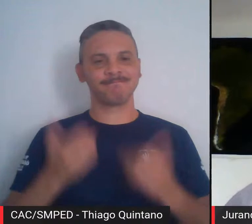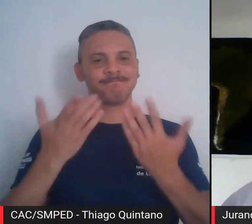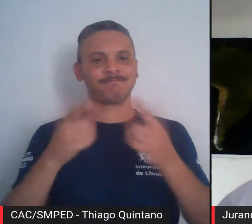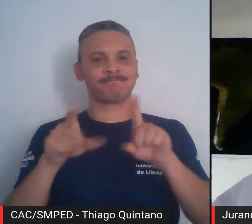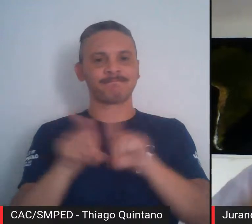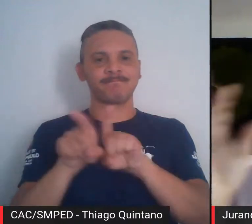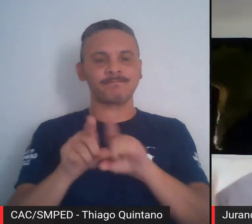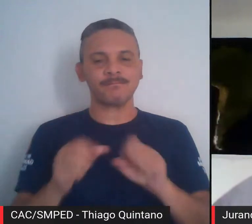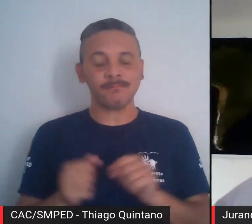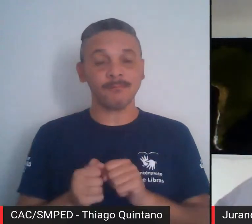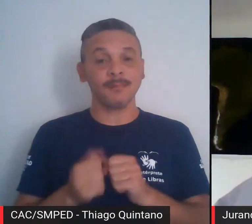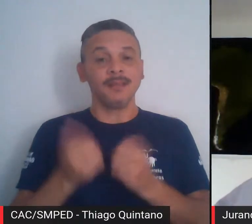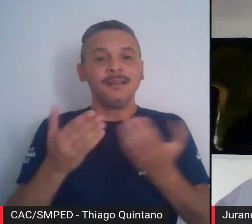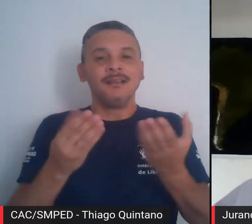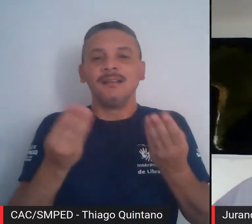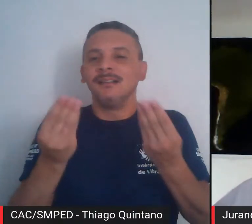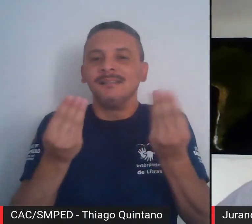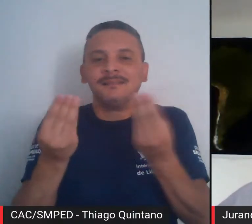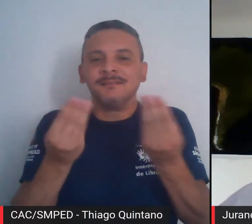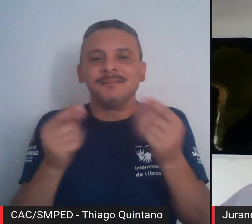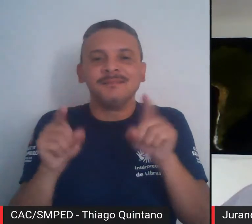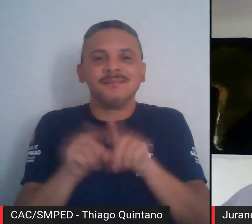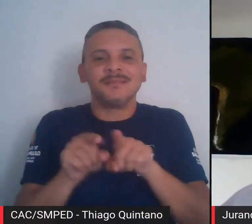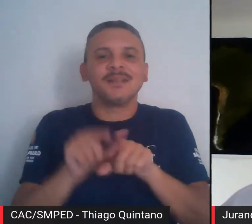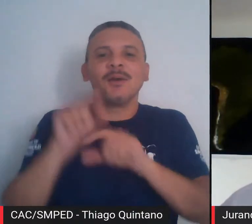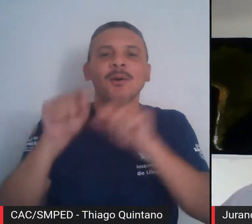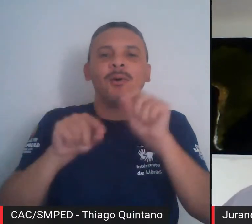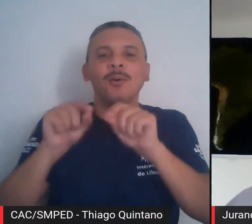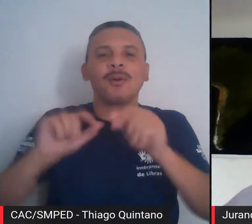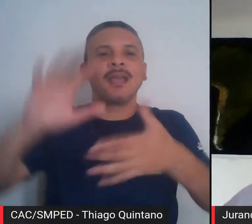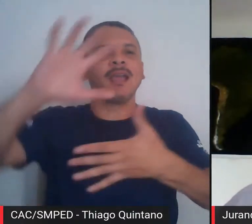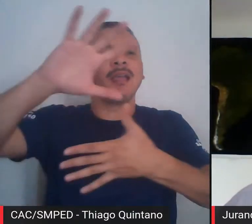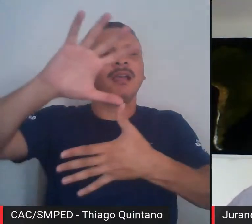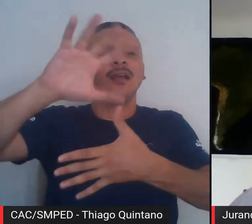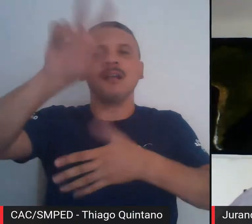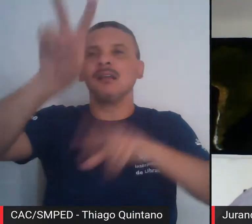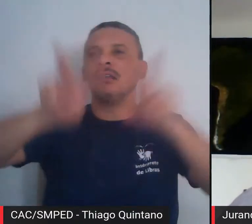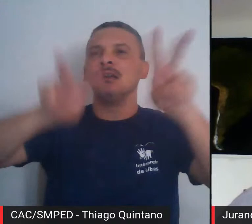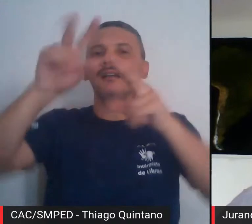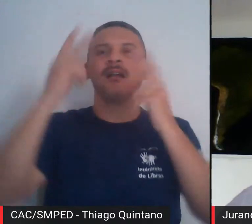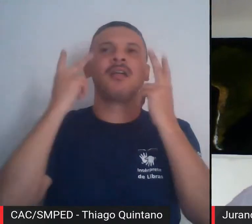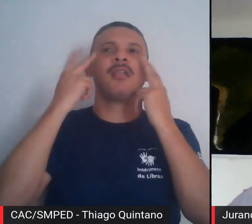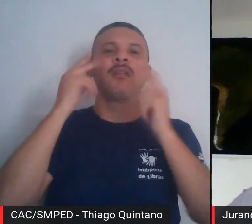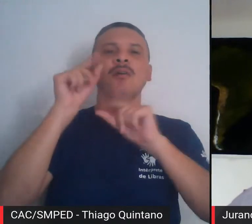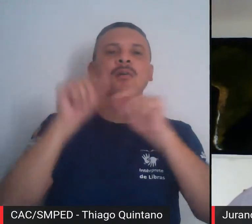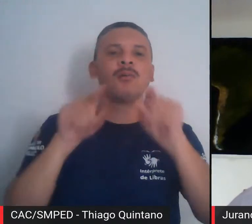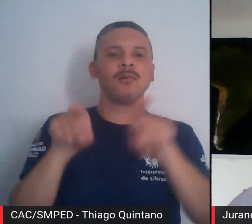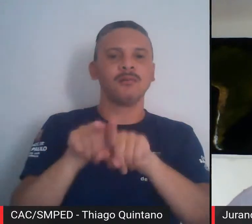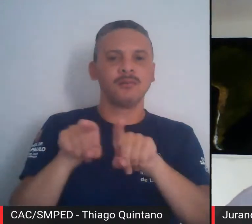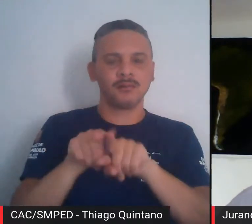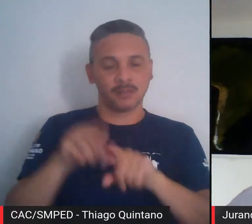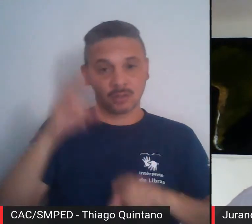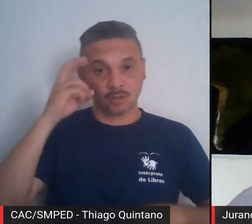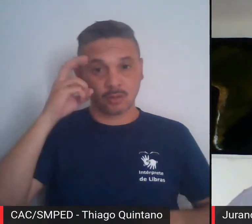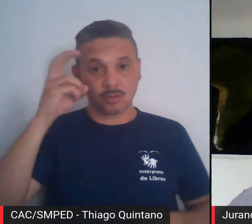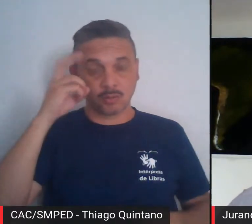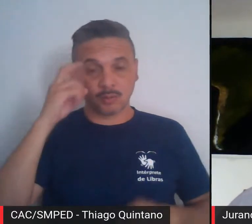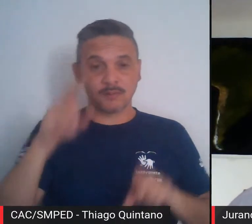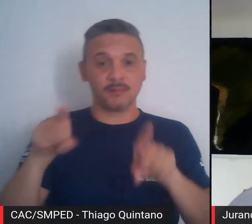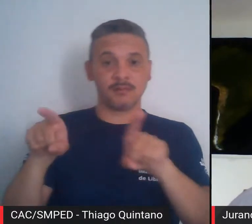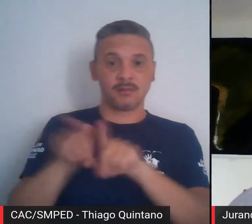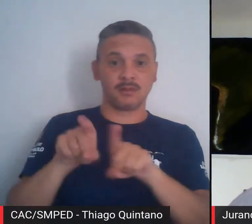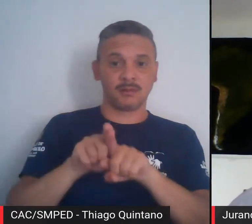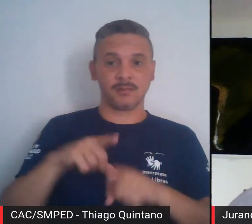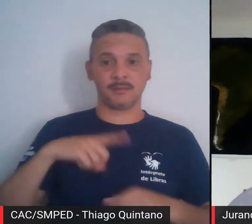E falou um pouquinho, um pouco mais do que é essa paisagem natural e essa paisagem cultural que nos